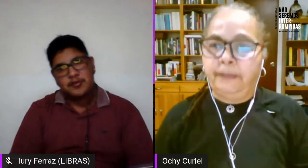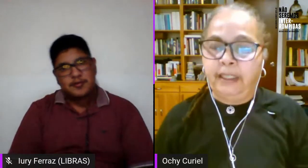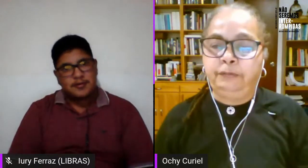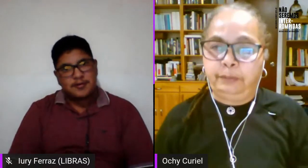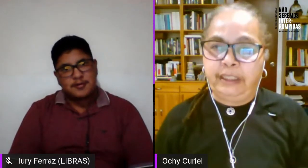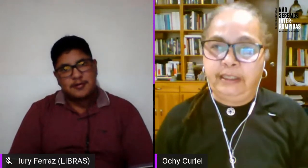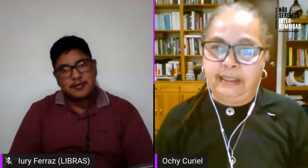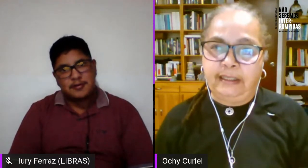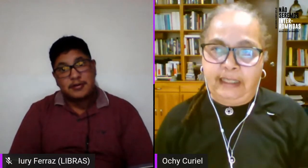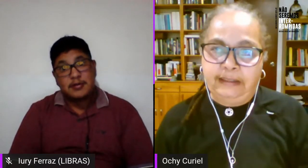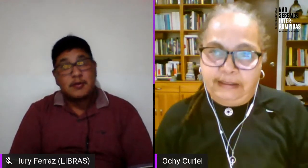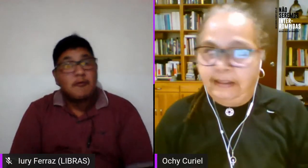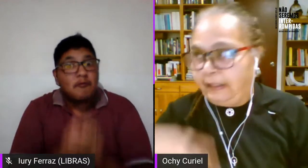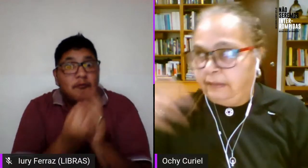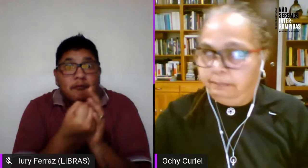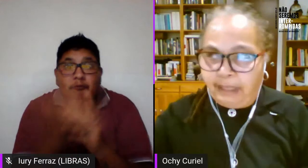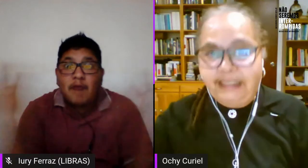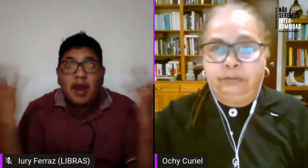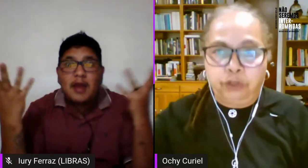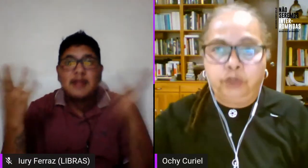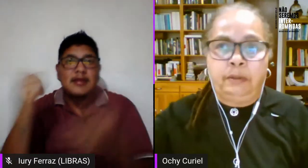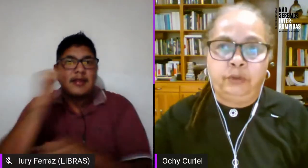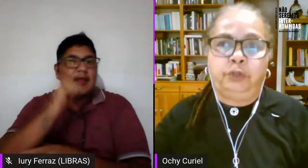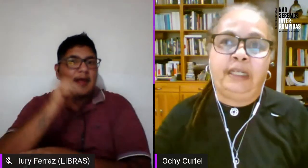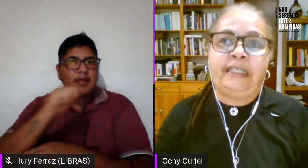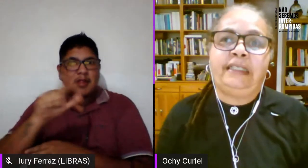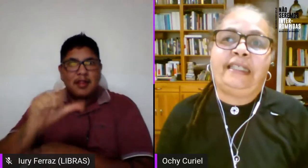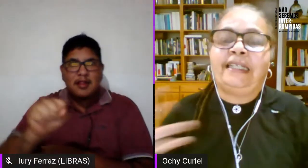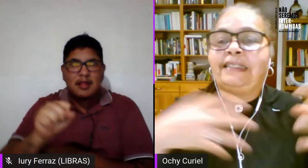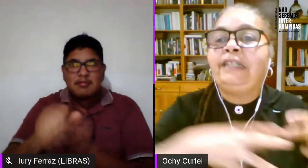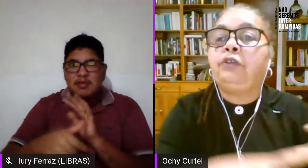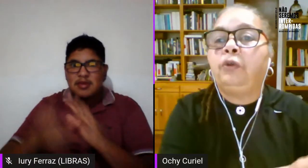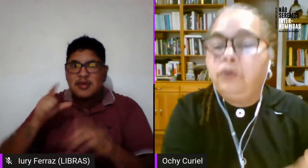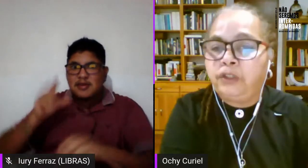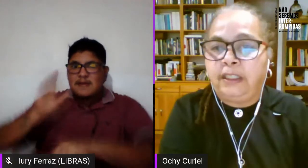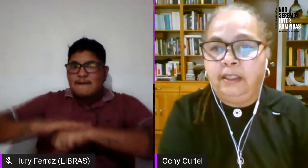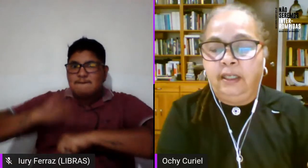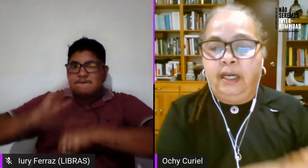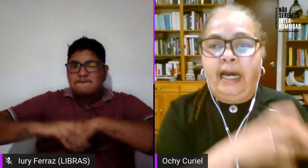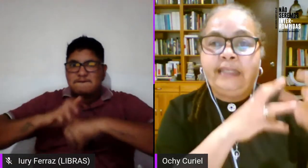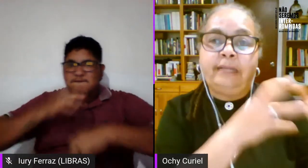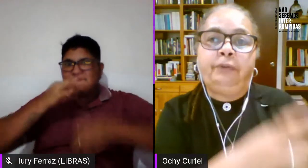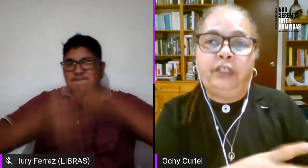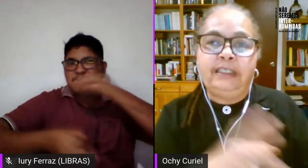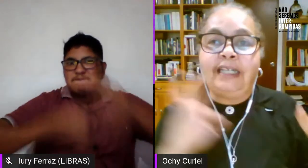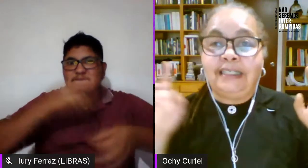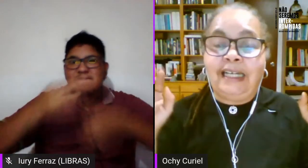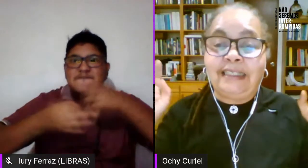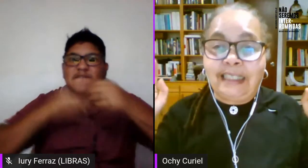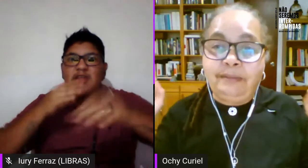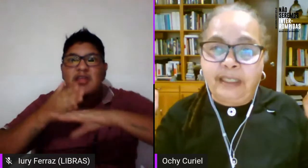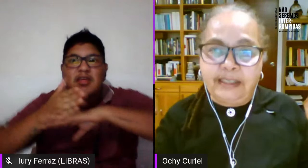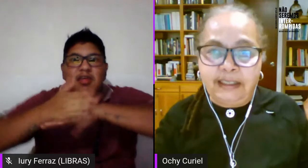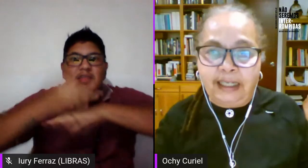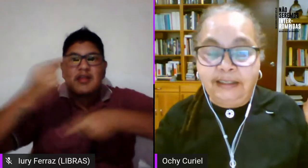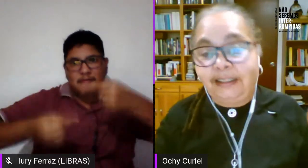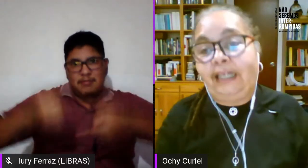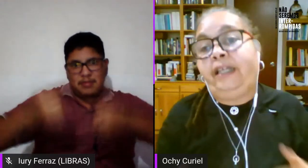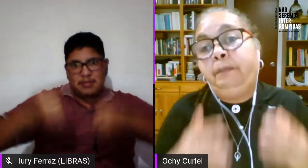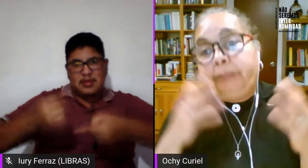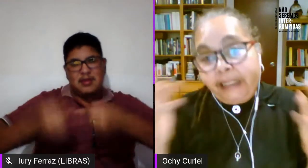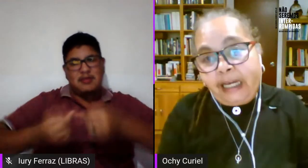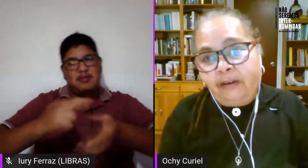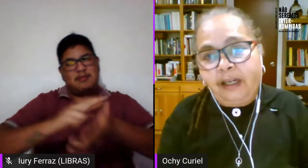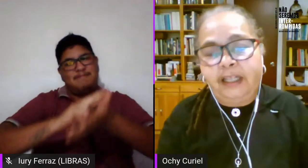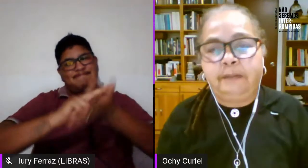muchas lesbianas feministas que antes eran más autónomas mucho más críticas se introducen a esta política de la diversidad